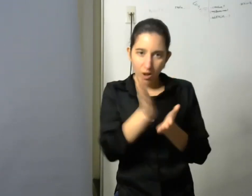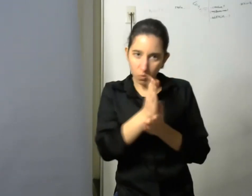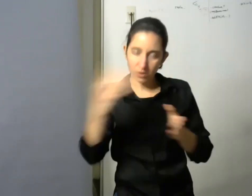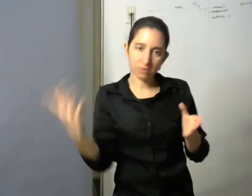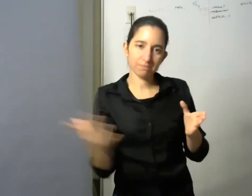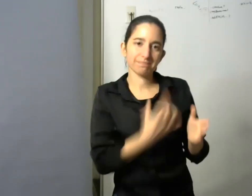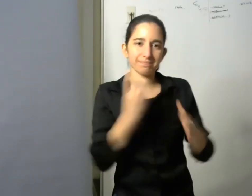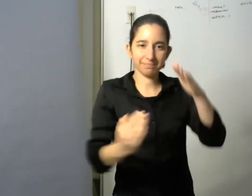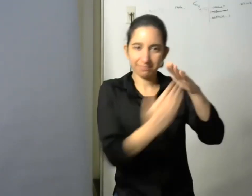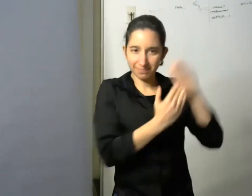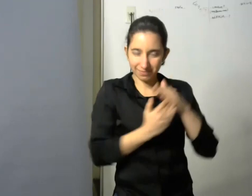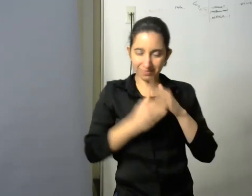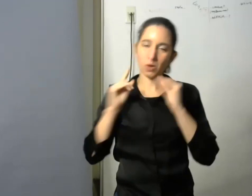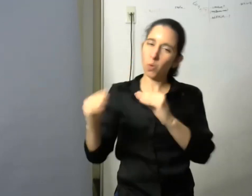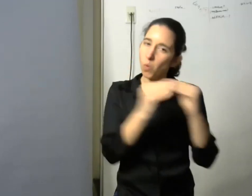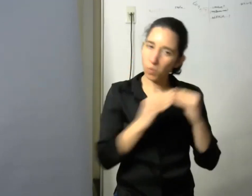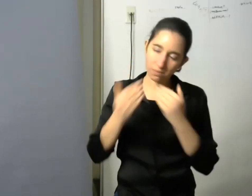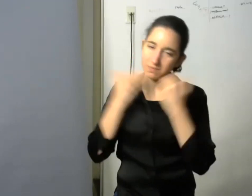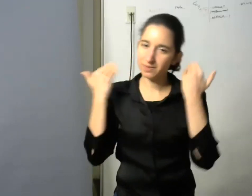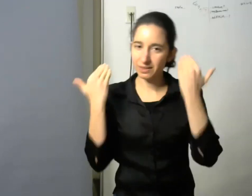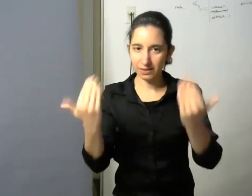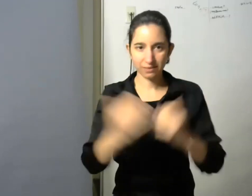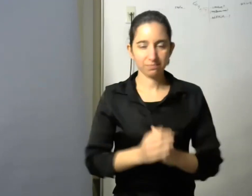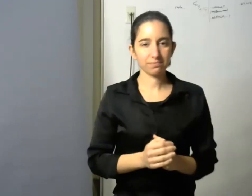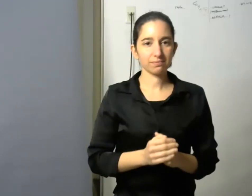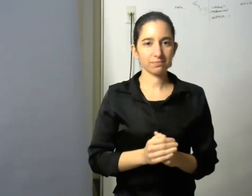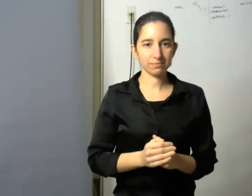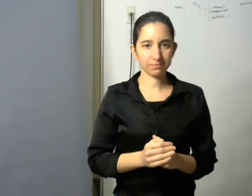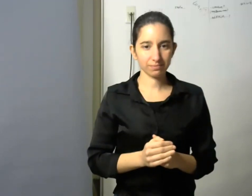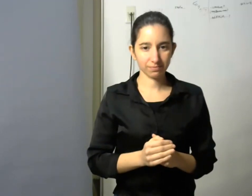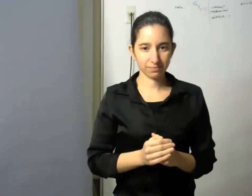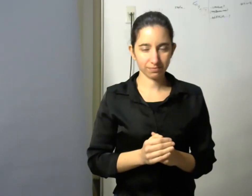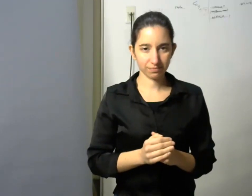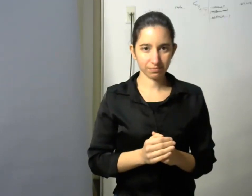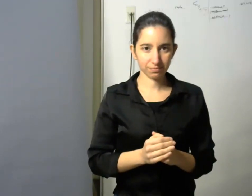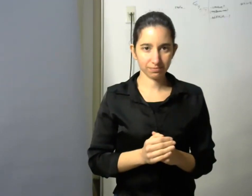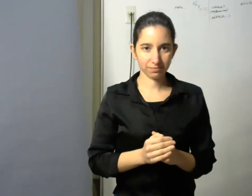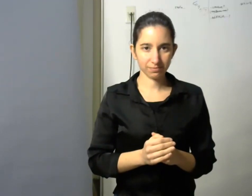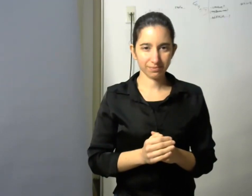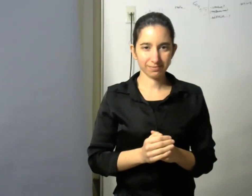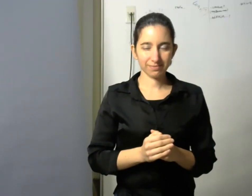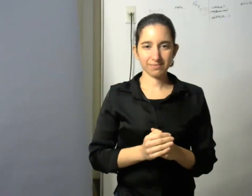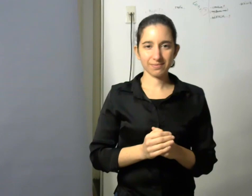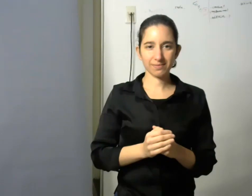compañeros queremos hacer un saludo especial y un agradecimiento especial